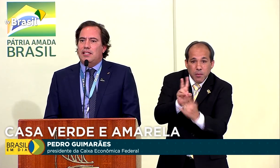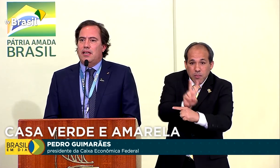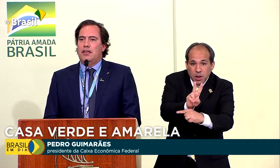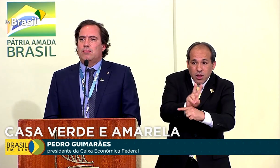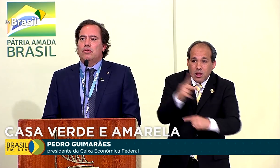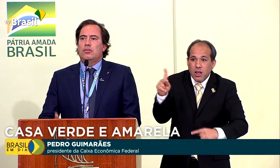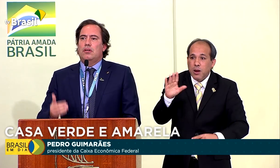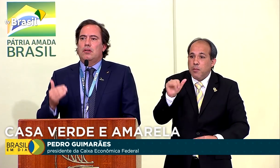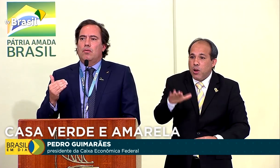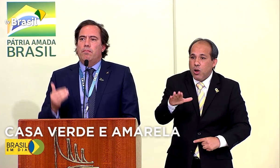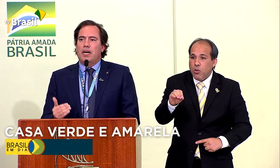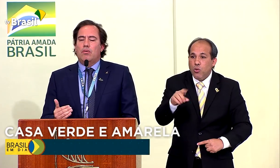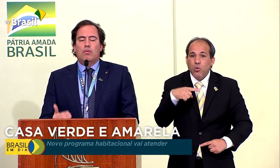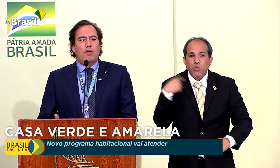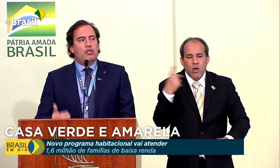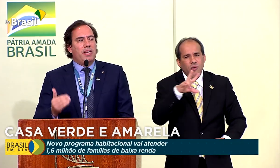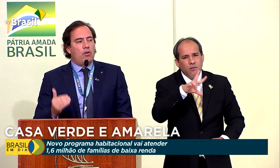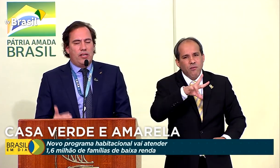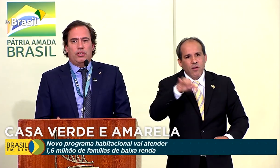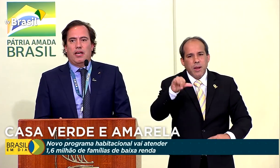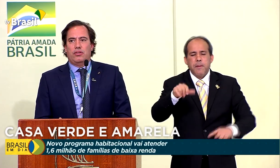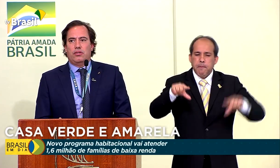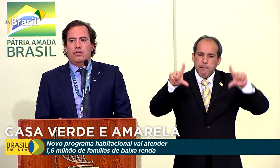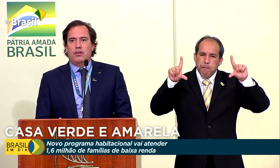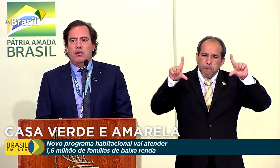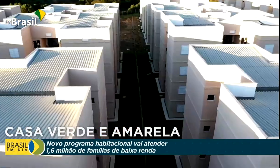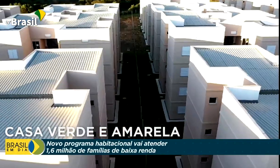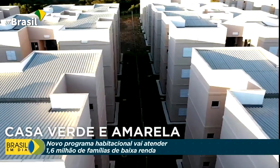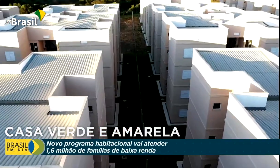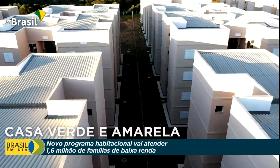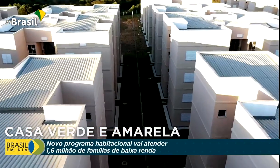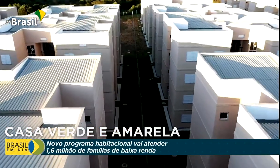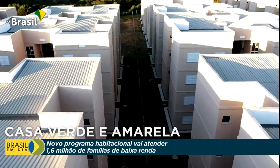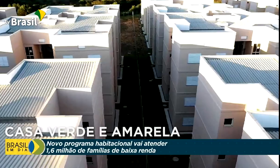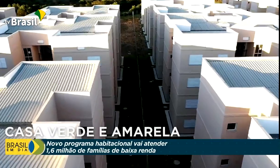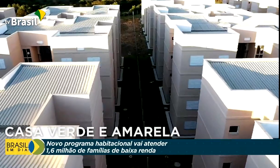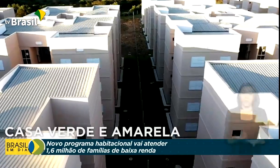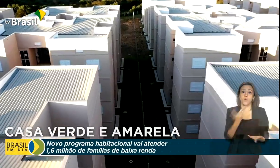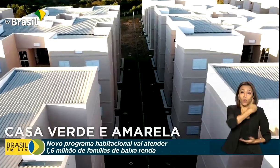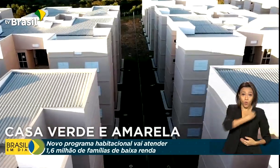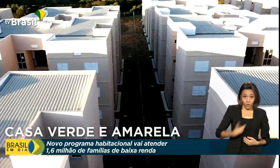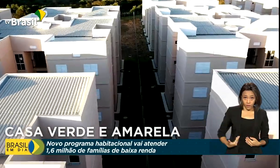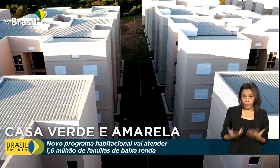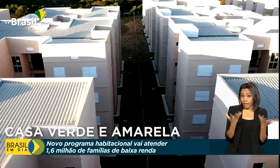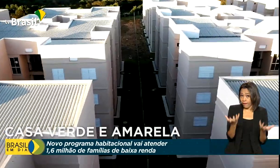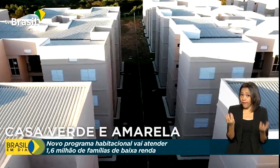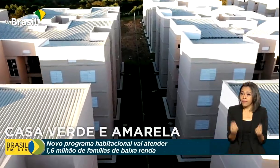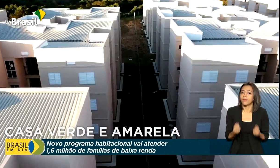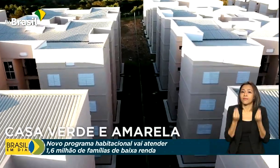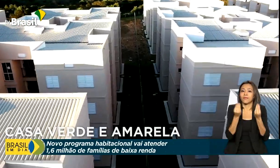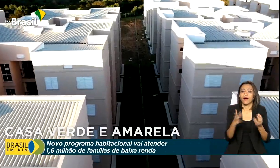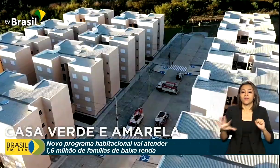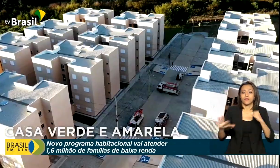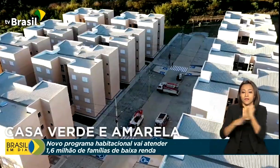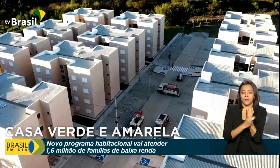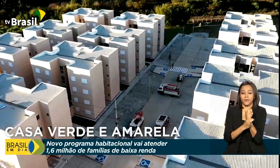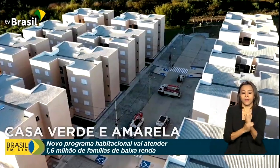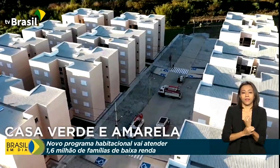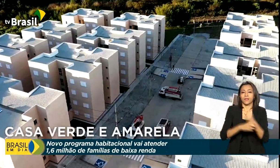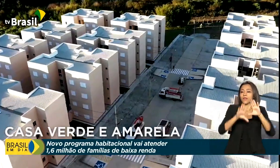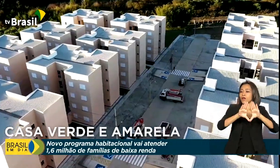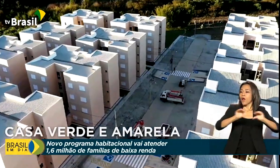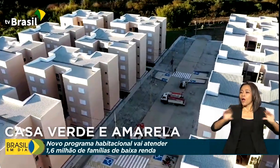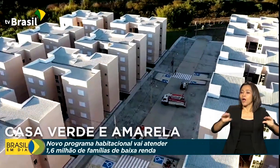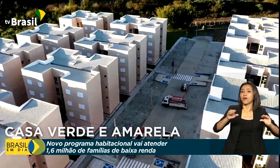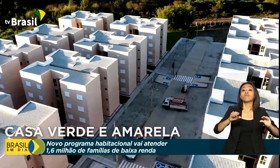nós seremos o banco com as menores taxas. O governo também quer dar segurança e tranquilidade a cerca